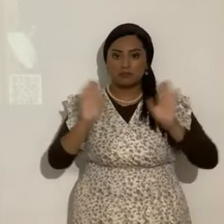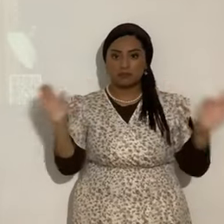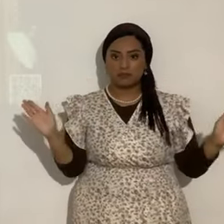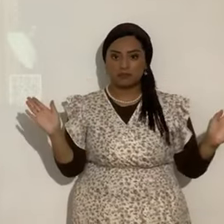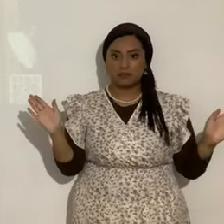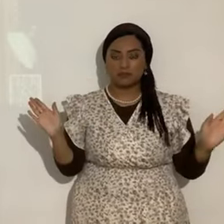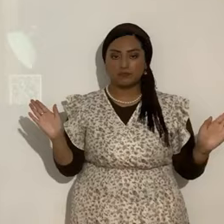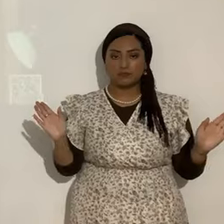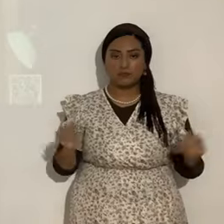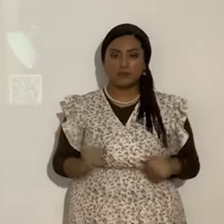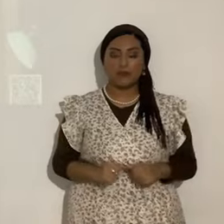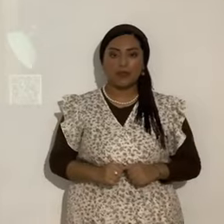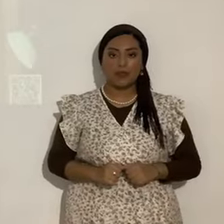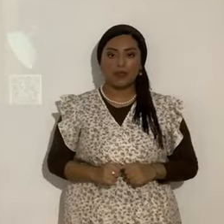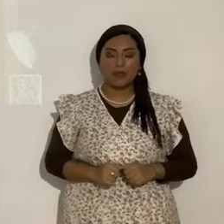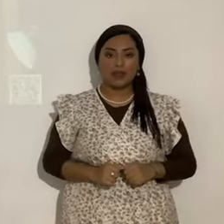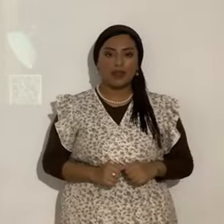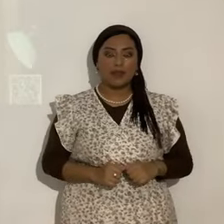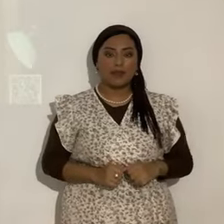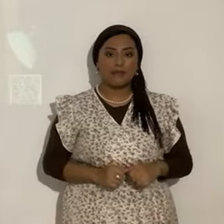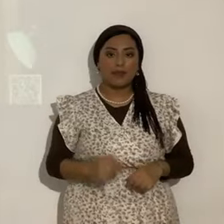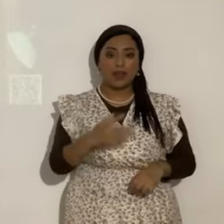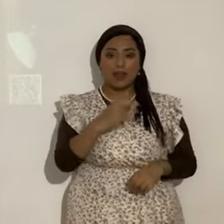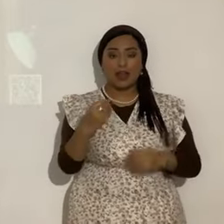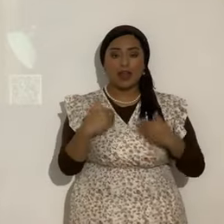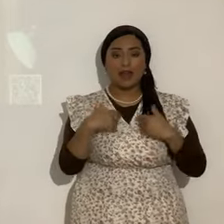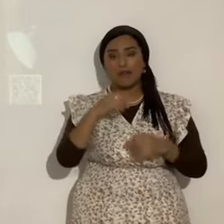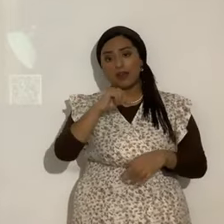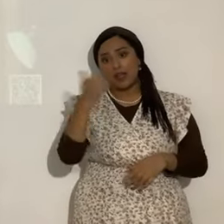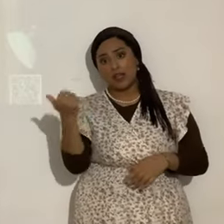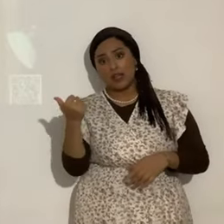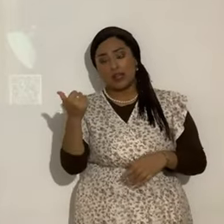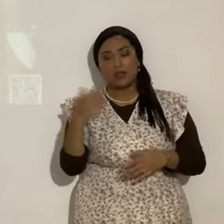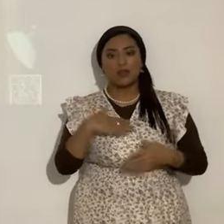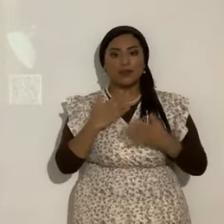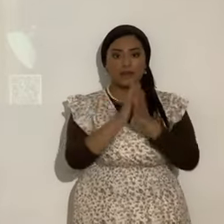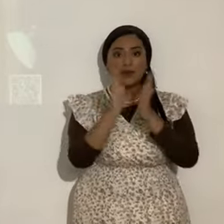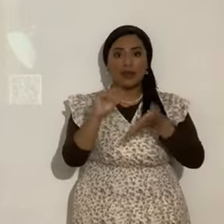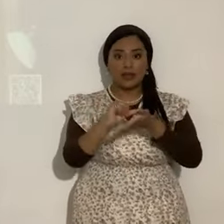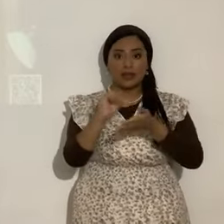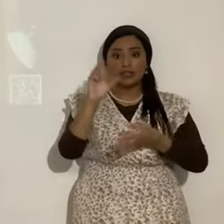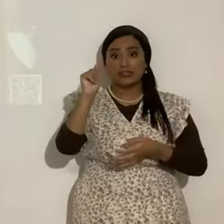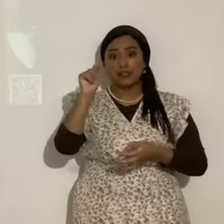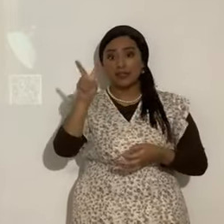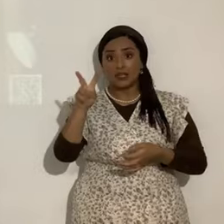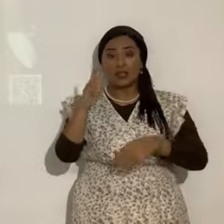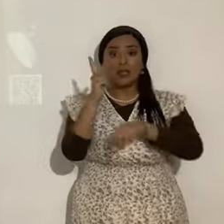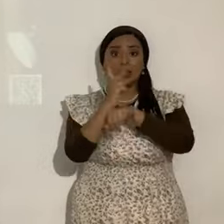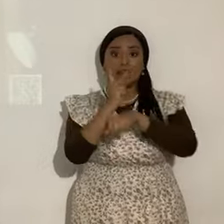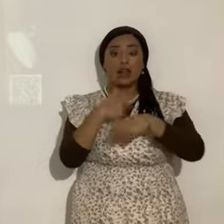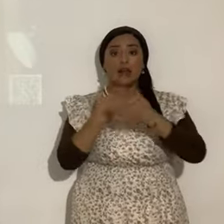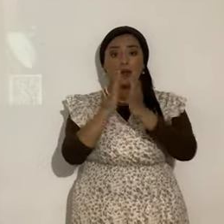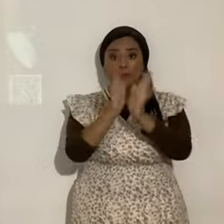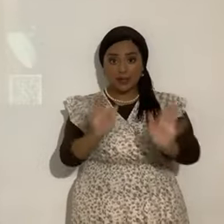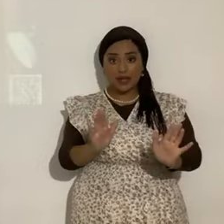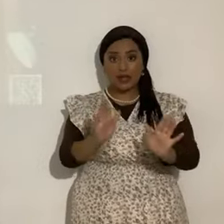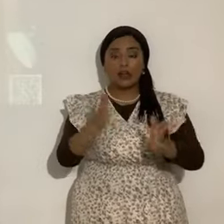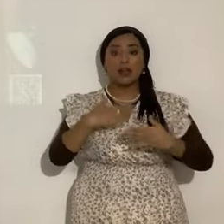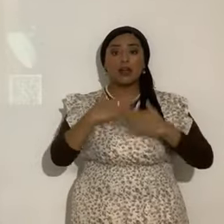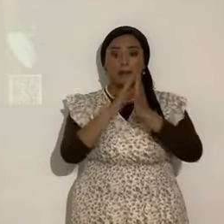¿Sí? Bueno. Y tenemos otros sitios de Gozo y Paz. Gozo y Paz TV. Que y la Gozo y Paz. Gozo y Paz Niños. Ahí están